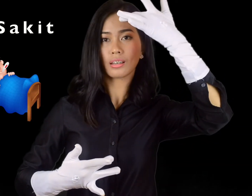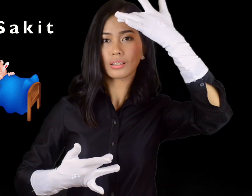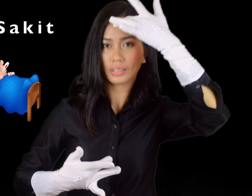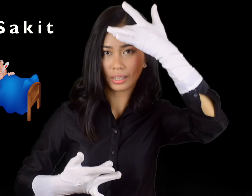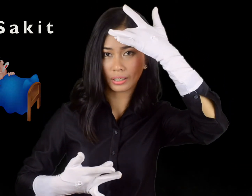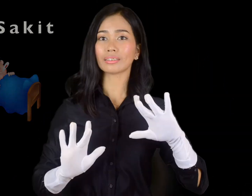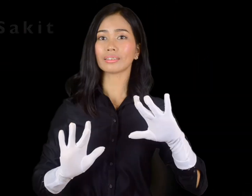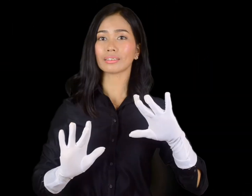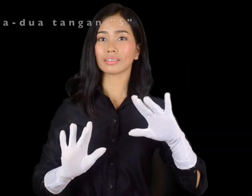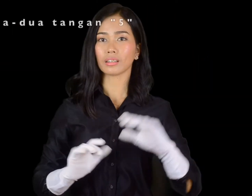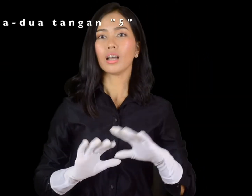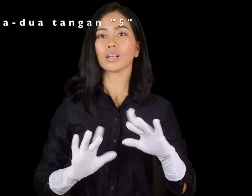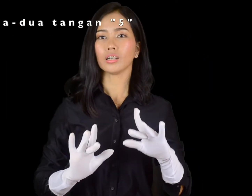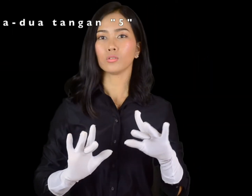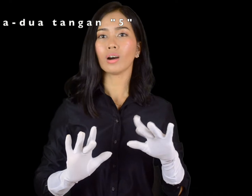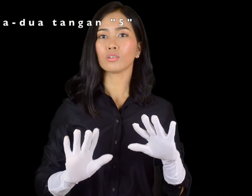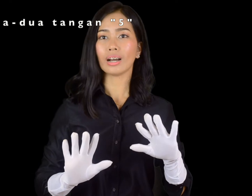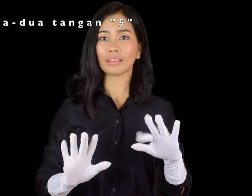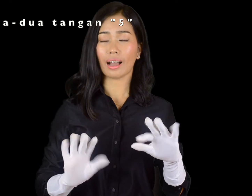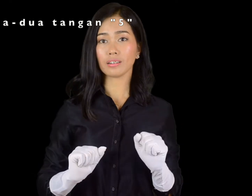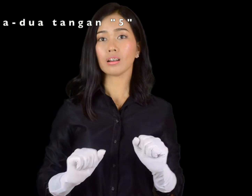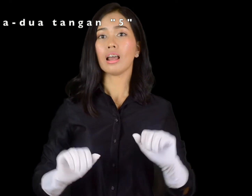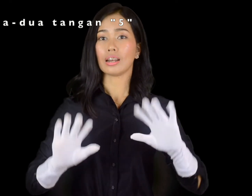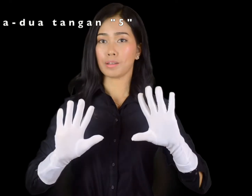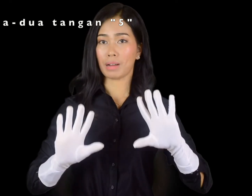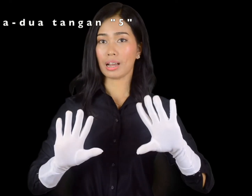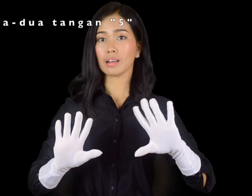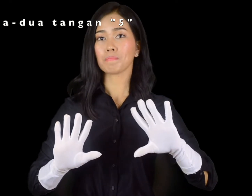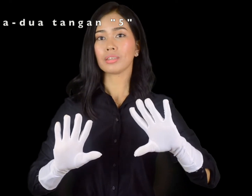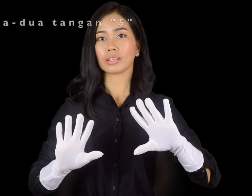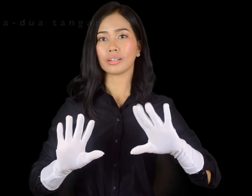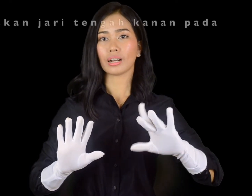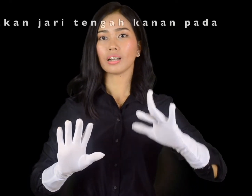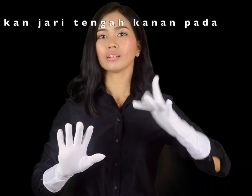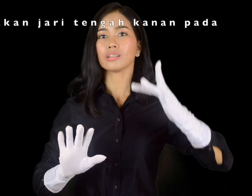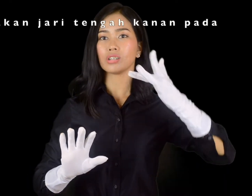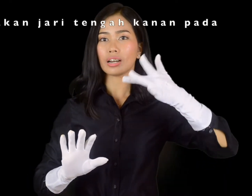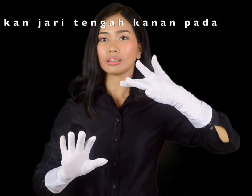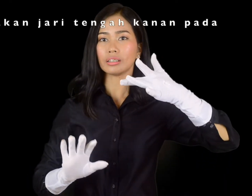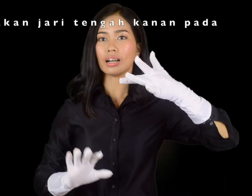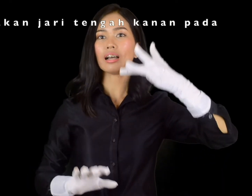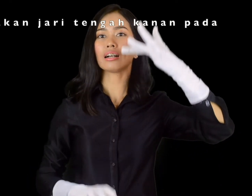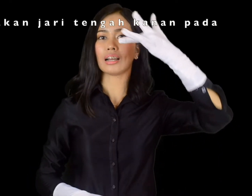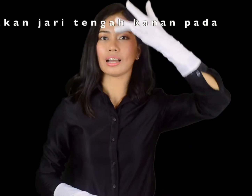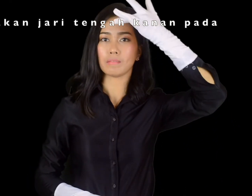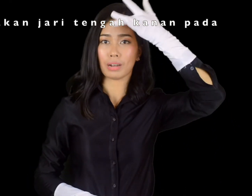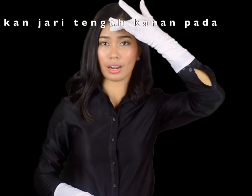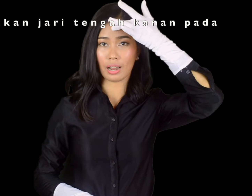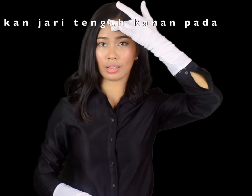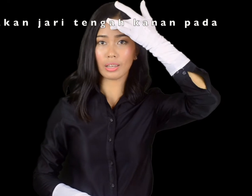Sakit. Kedua-dua tangan. 5, kenakan jari tengah kanan pada dahi,